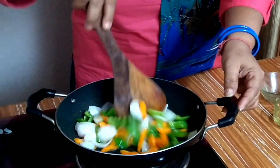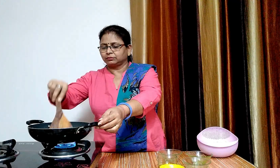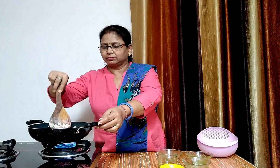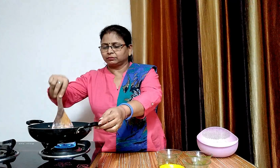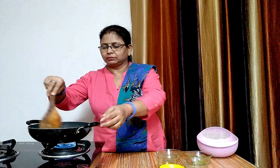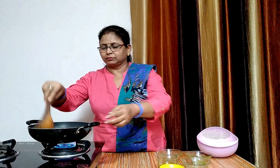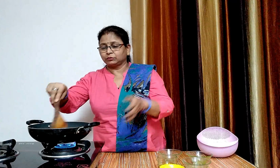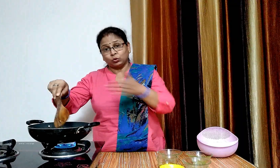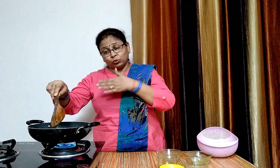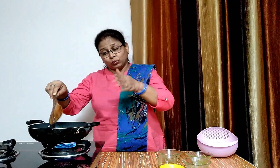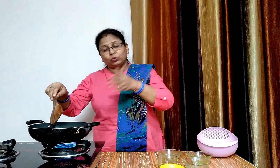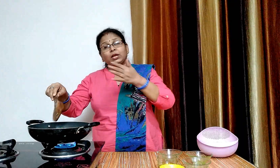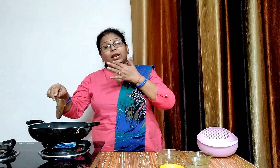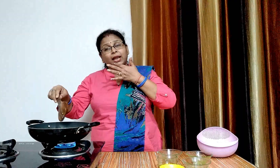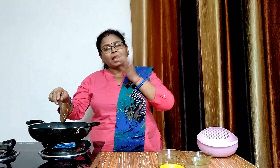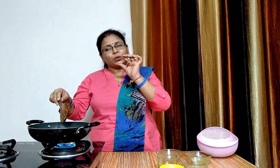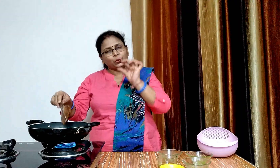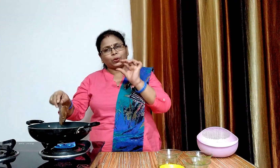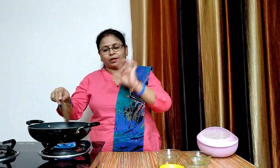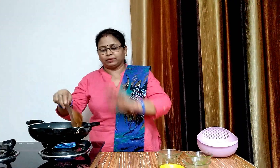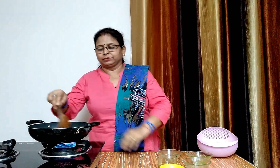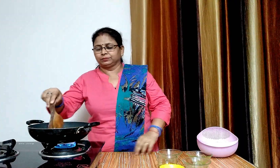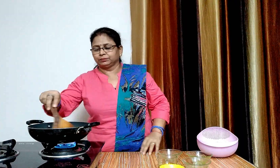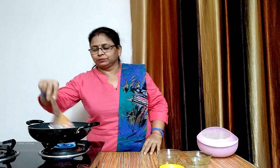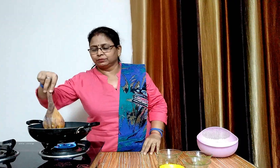हम इसे ज़्यादा नहीं पकाएंगे सिर्फ थोड़ा सा ही फ्राय करेंगे